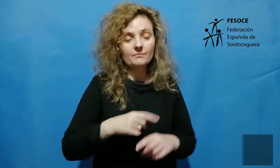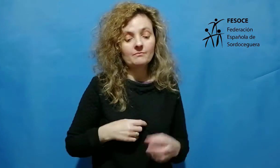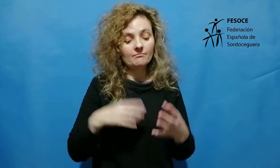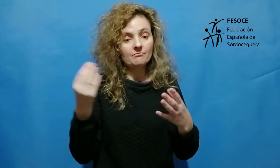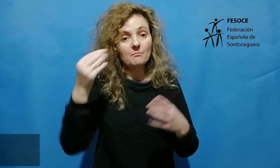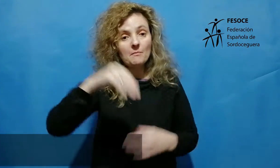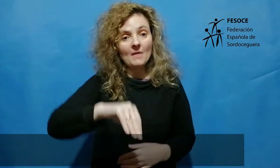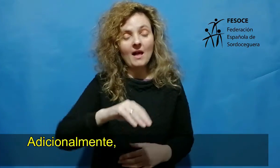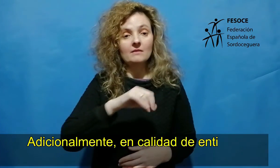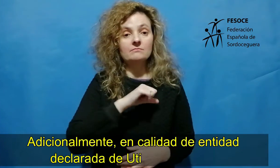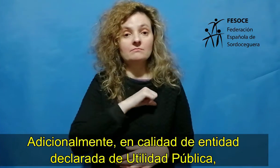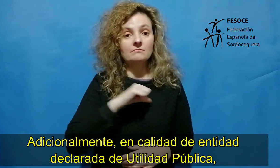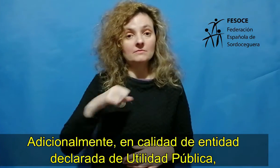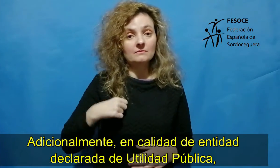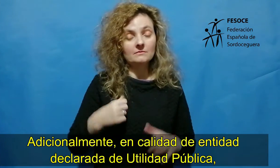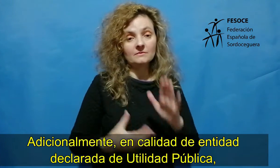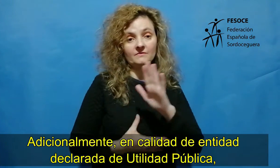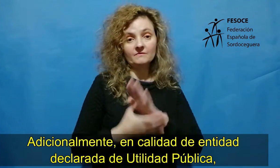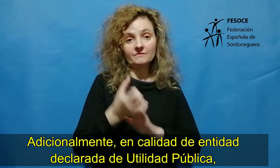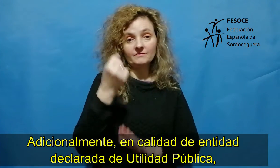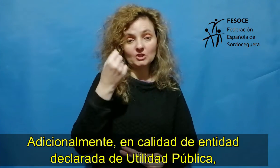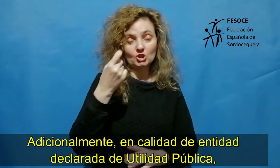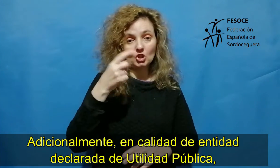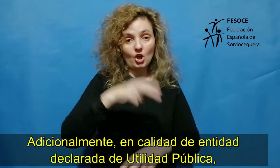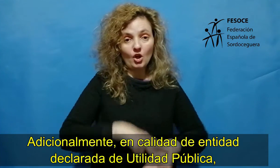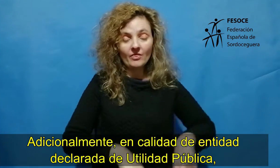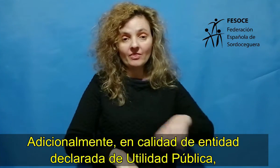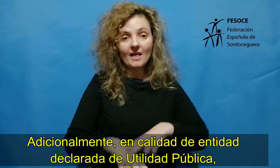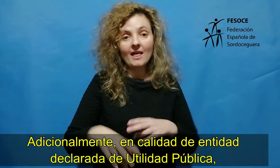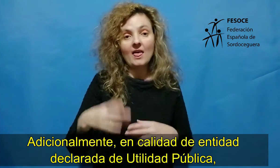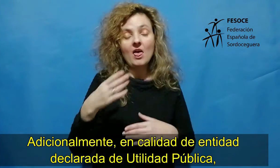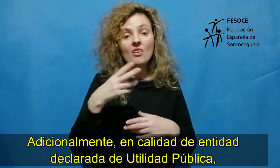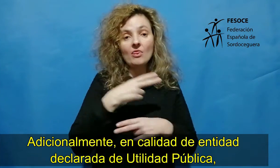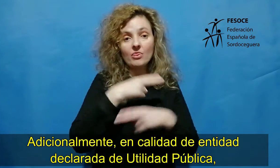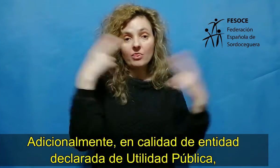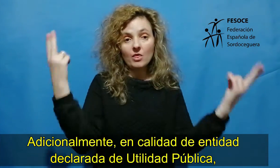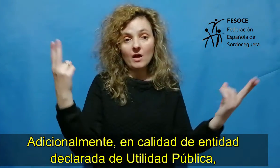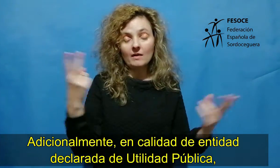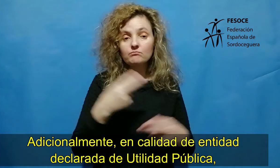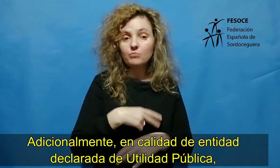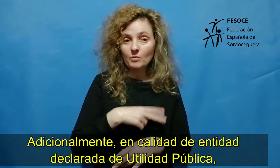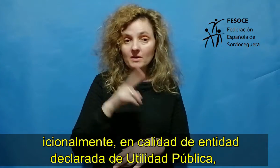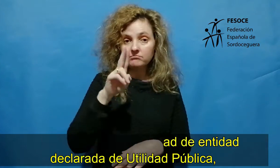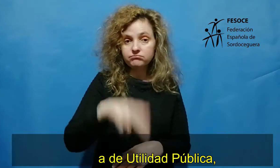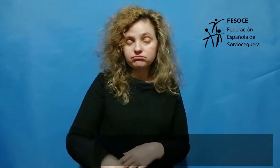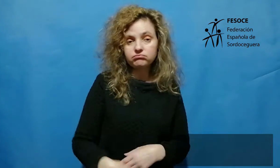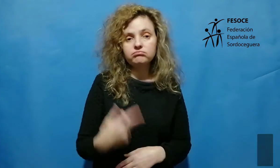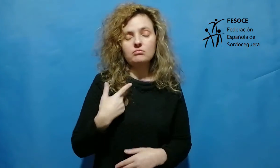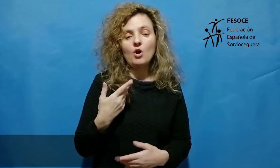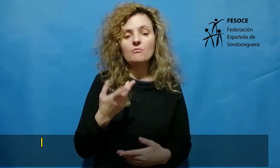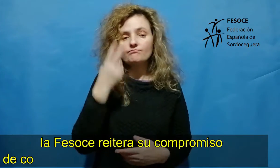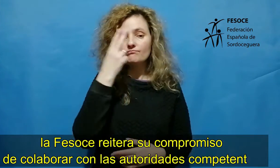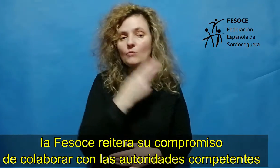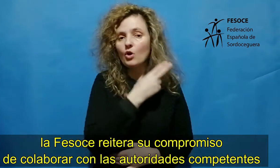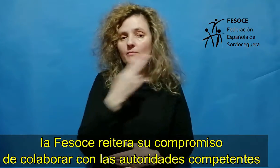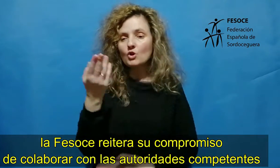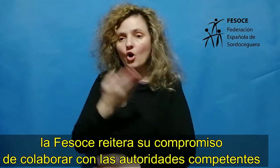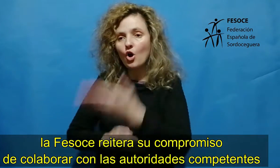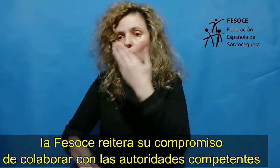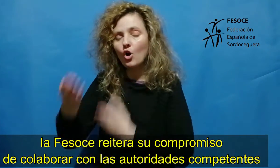Adicionalmente, en calidad de entidad declarada de utilidad pública, la FESOCE reitera su compromiso de colaborar con las